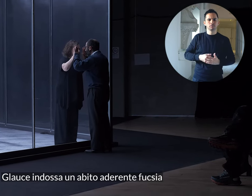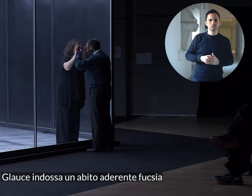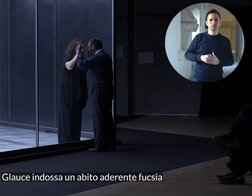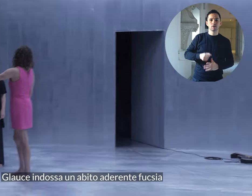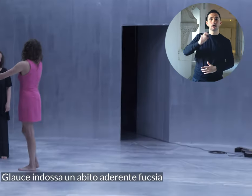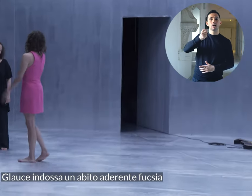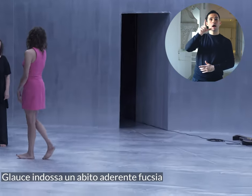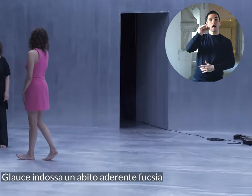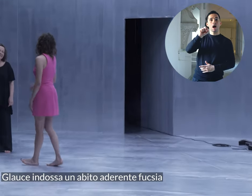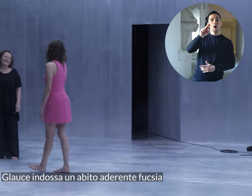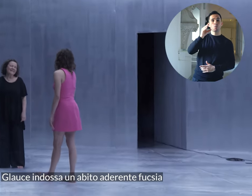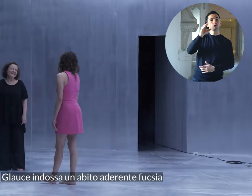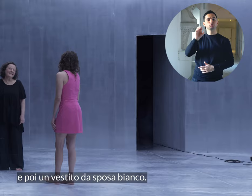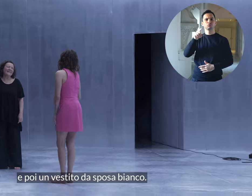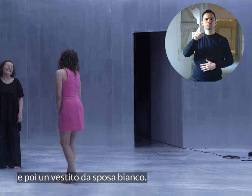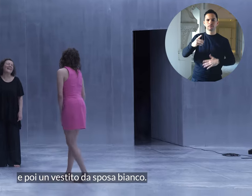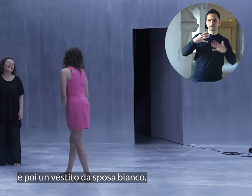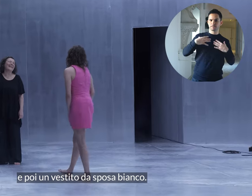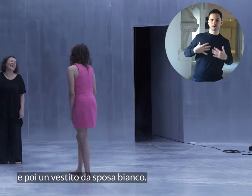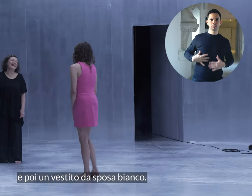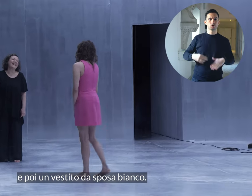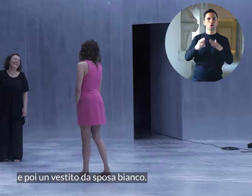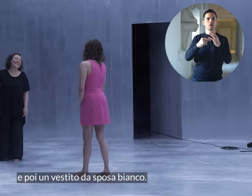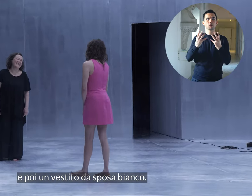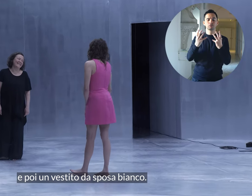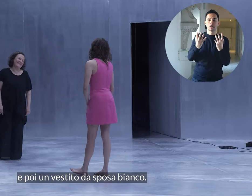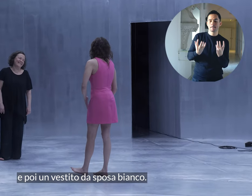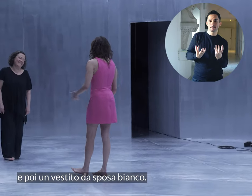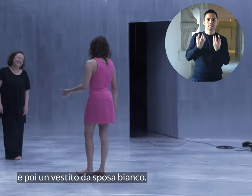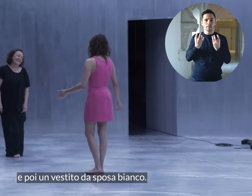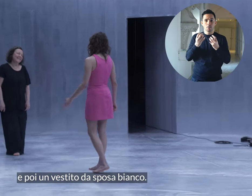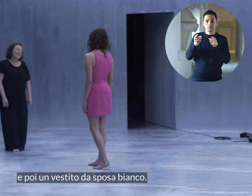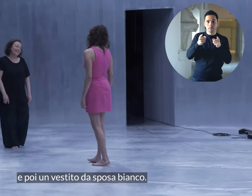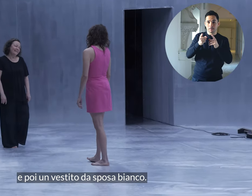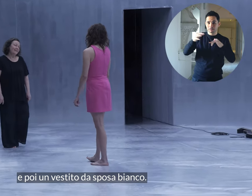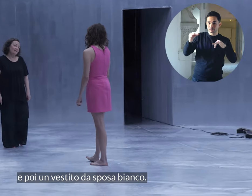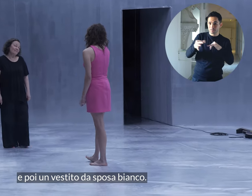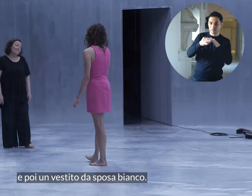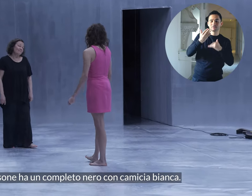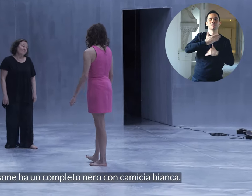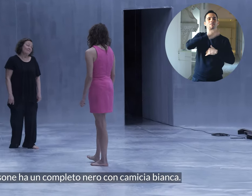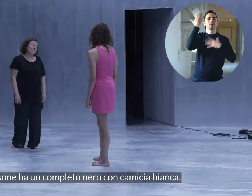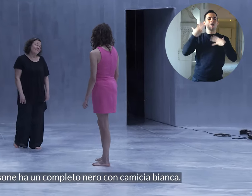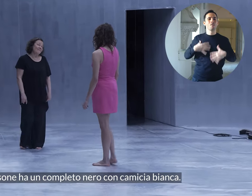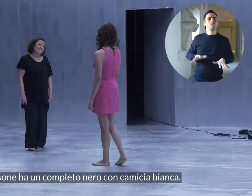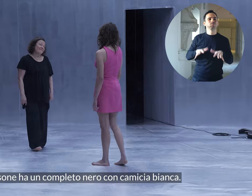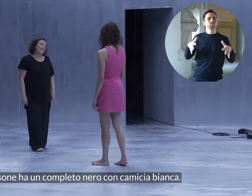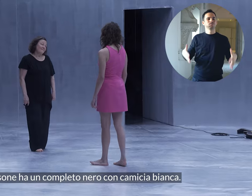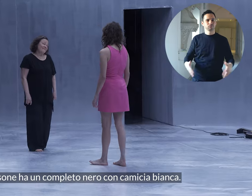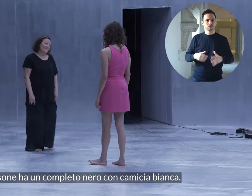abito aderente fucsia e poi un vestito da sposa bianco. Giasone ha